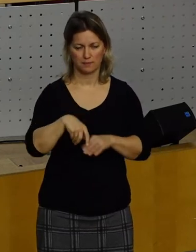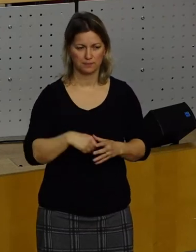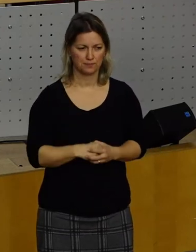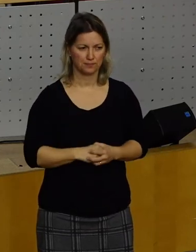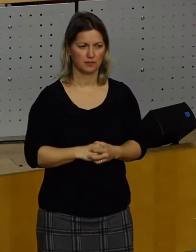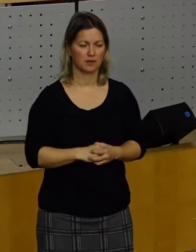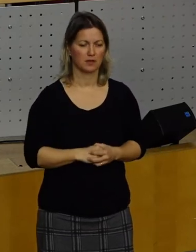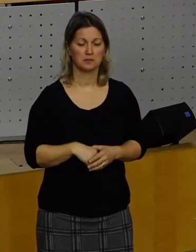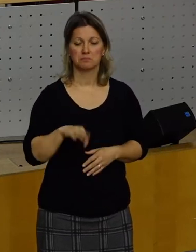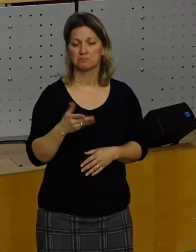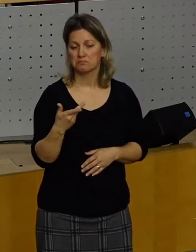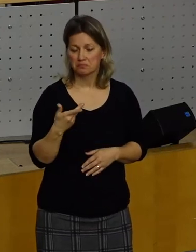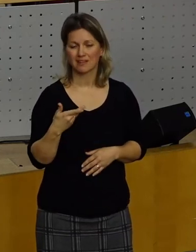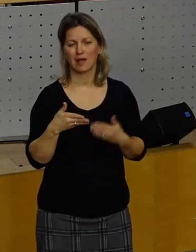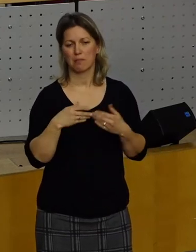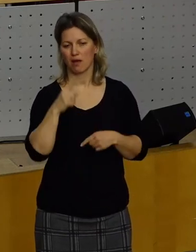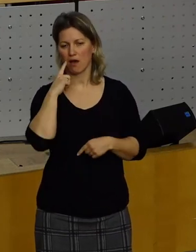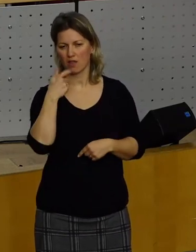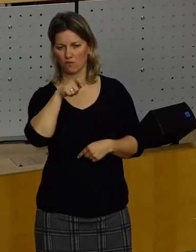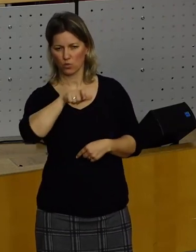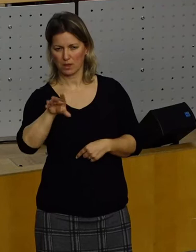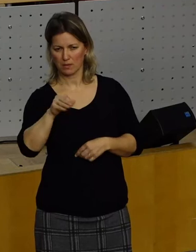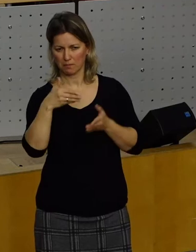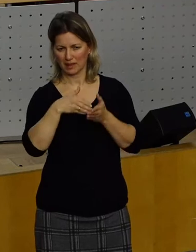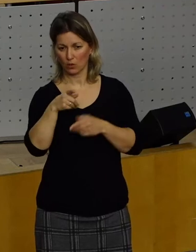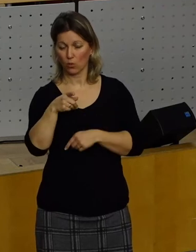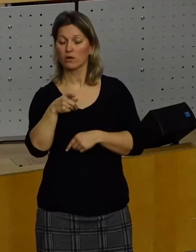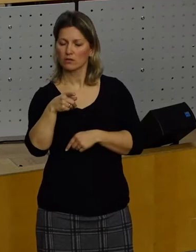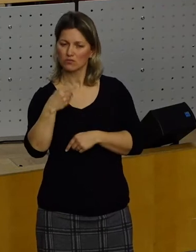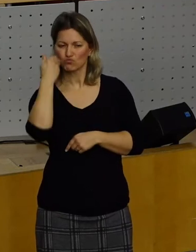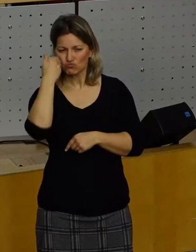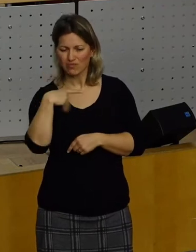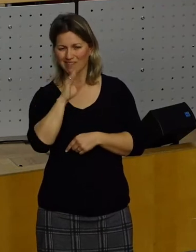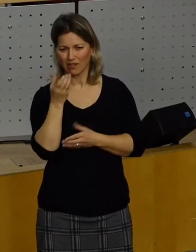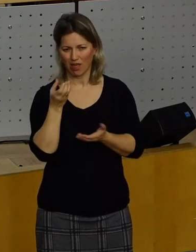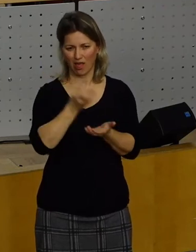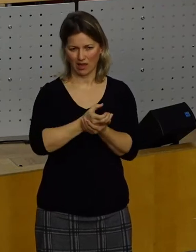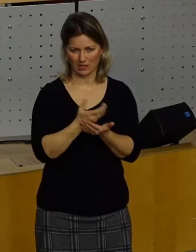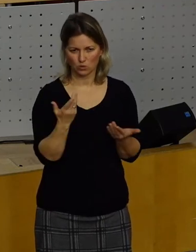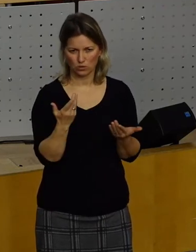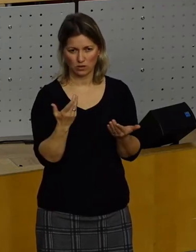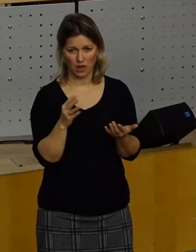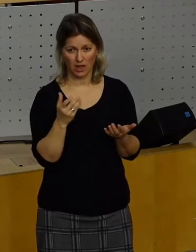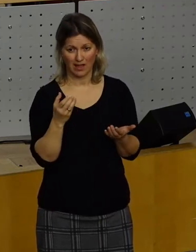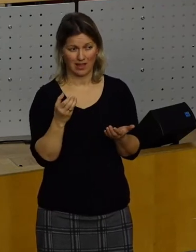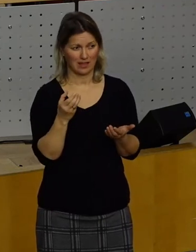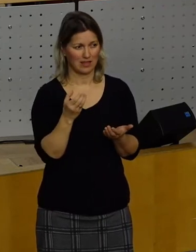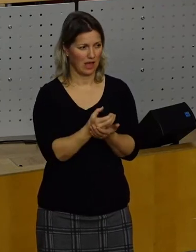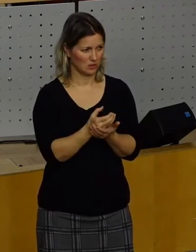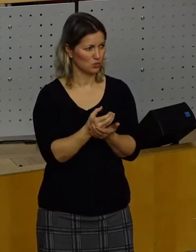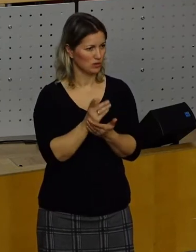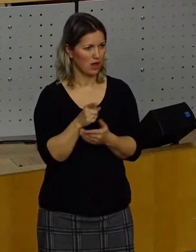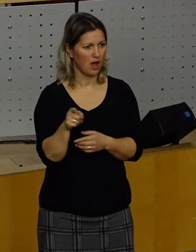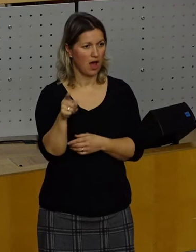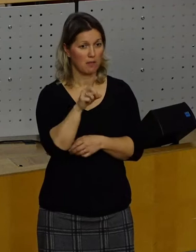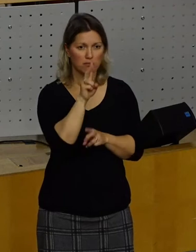Beirat für Menschen mit Behinderung eine Ergänzung angeregt, die leider irgendwie verloren und vergessen worden ist,